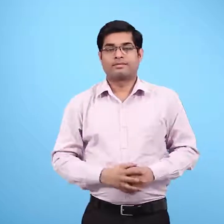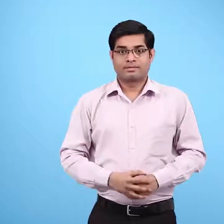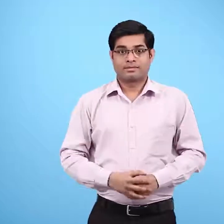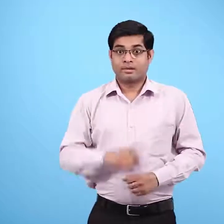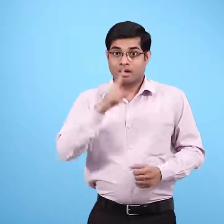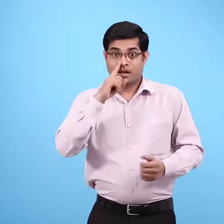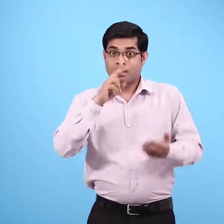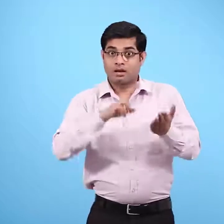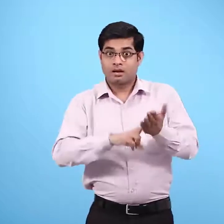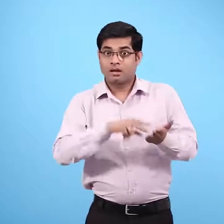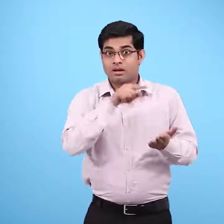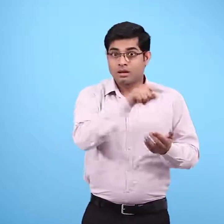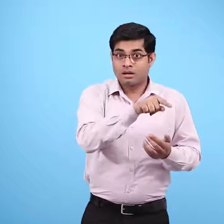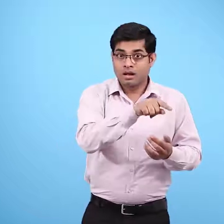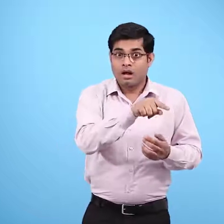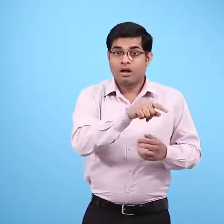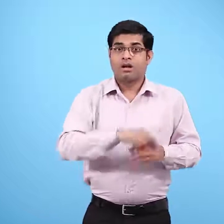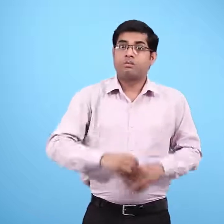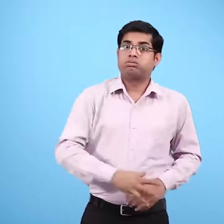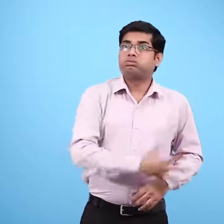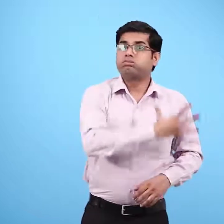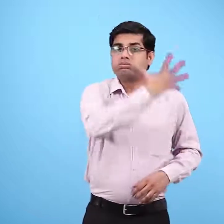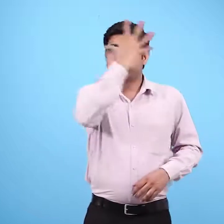नीतु को पूरा दिन लगतार उल्टी होती रही